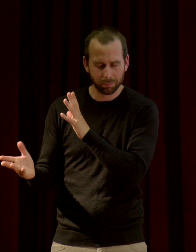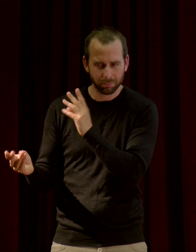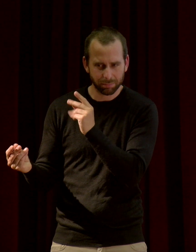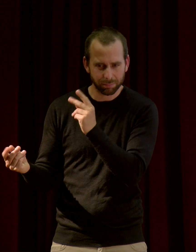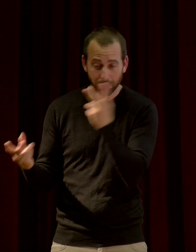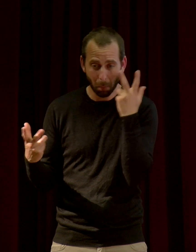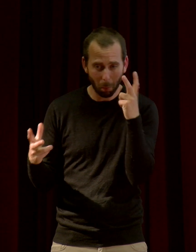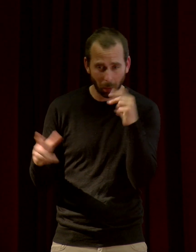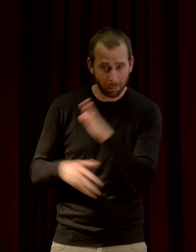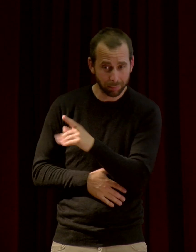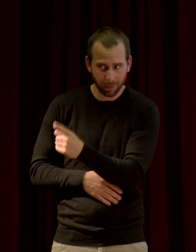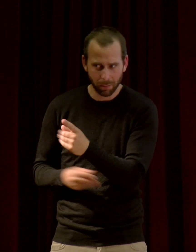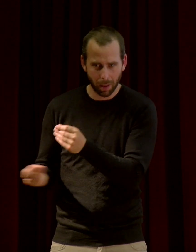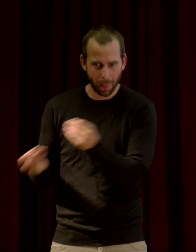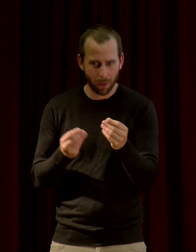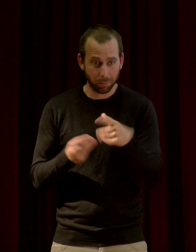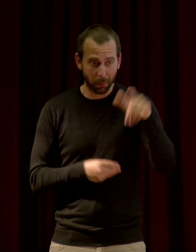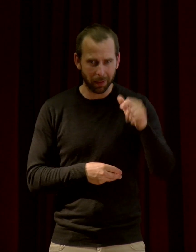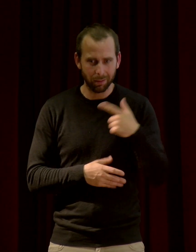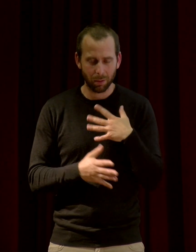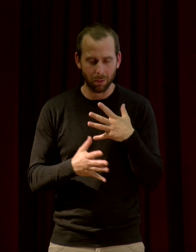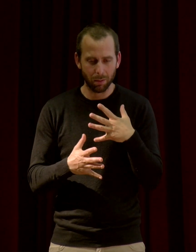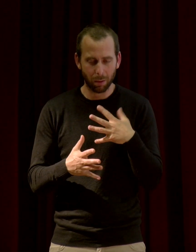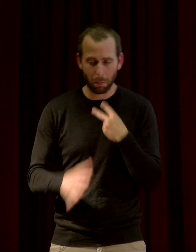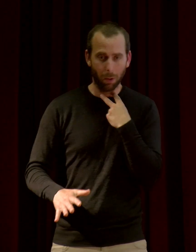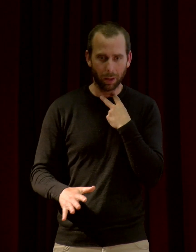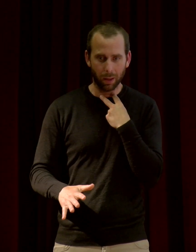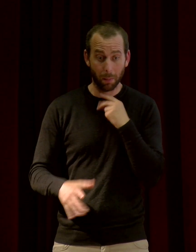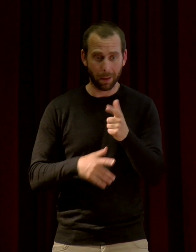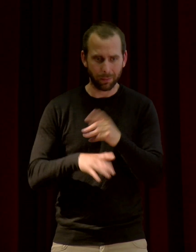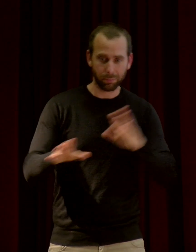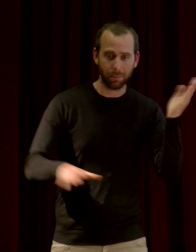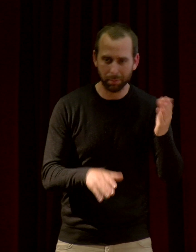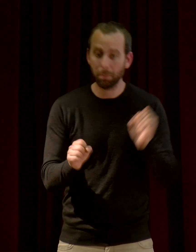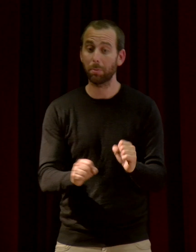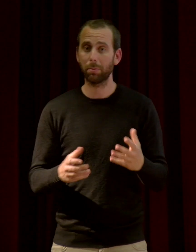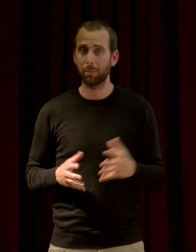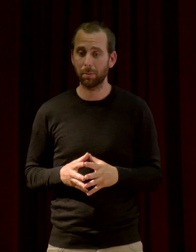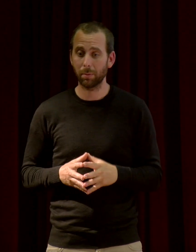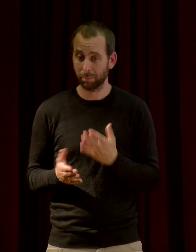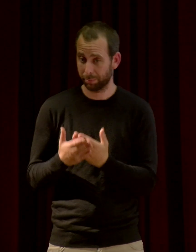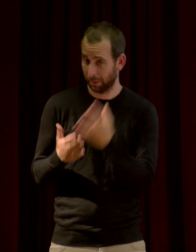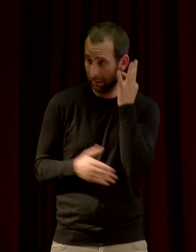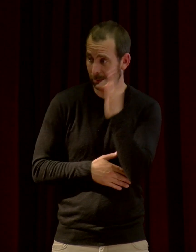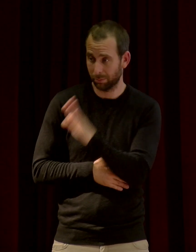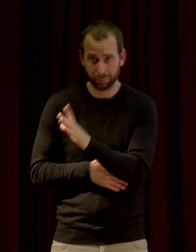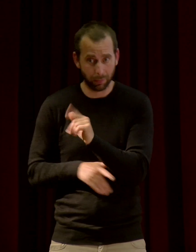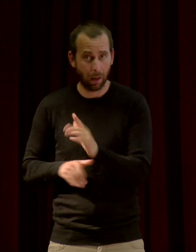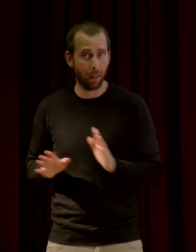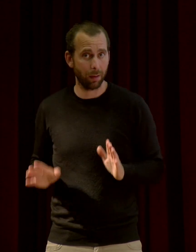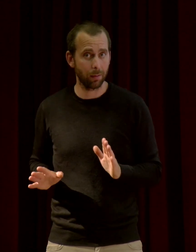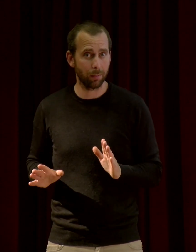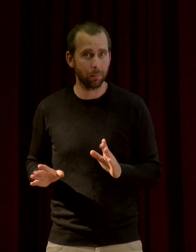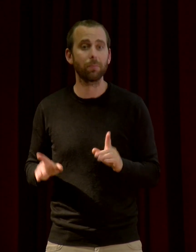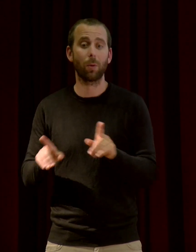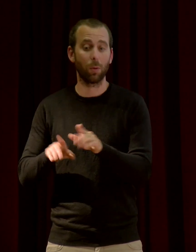qui va permettre de faire une attaque. Donc, il existe, et on le voit aussi lors